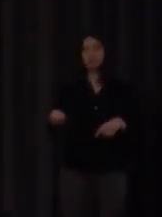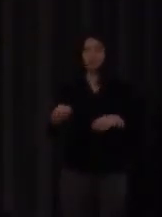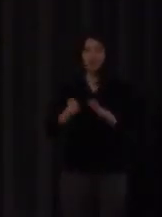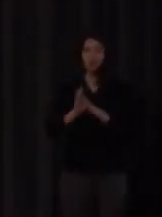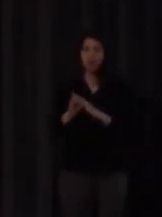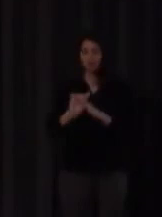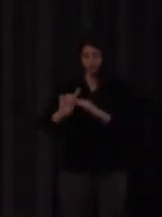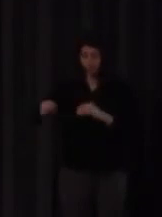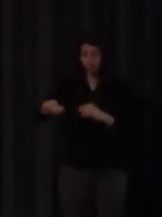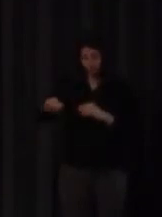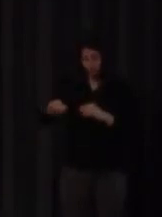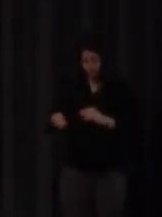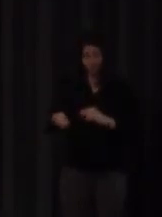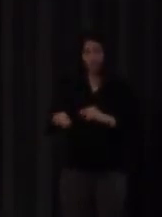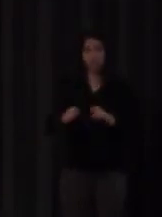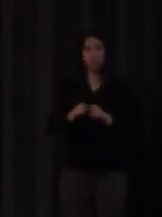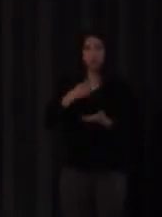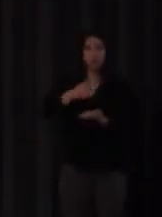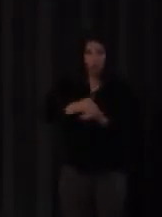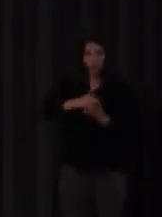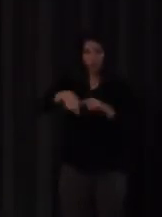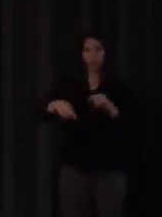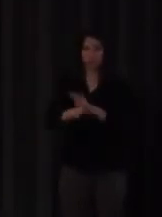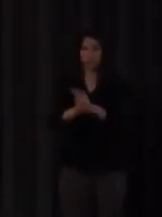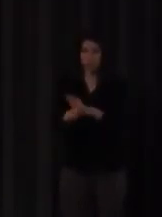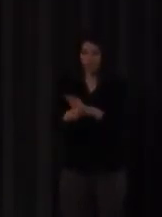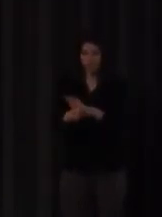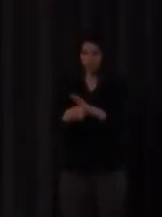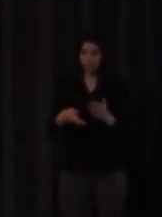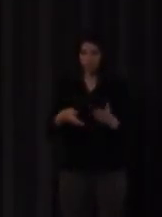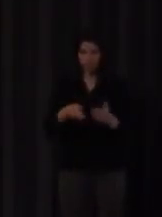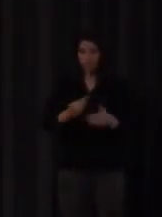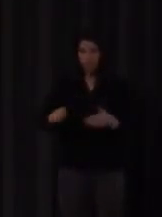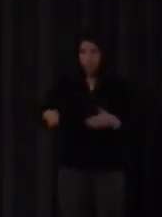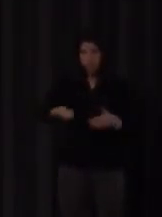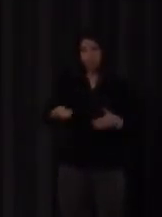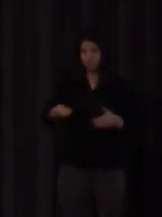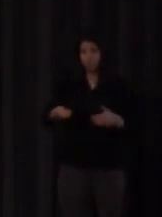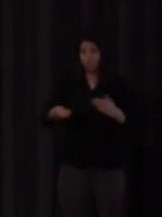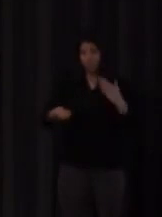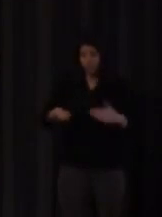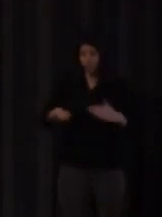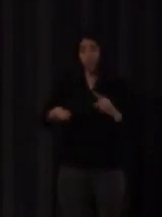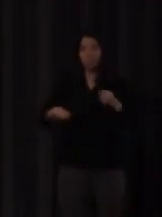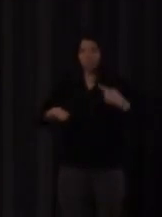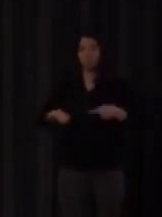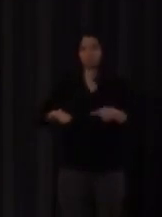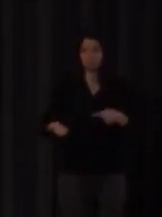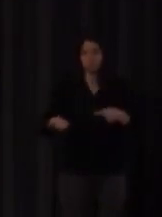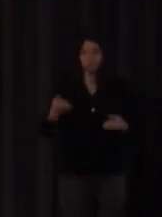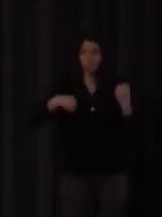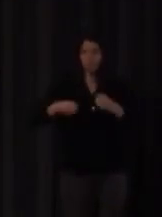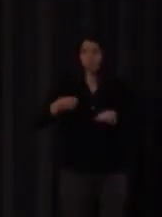de un tirón ¿vale? hay una parada se para en un lugar cambia hace un giro y se mueve